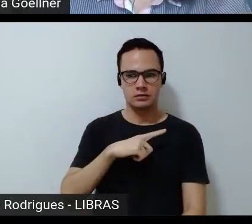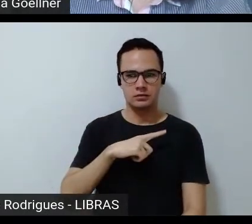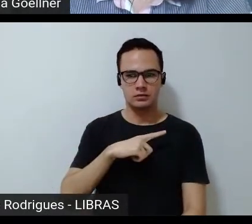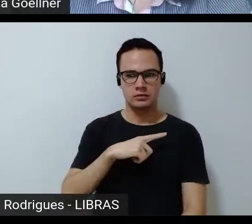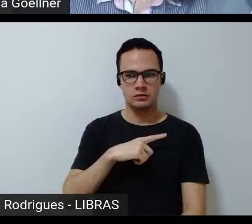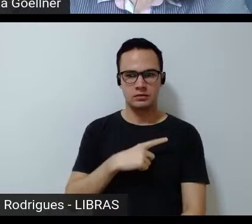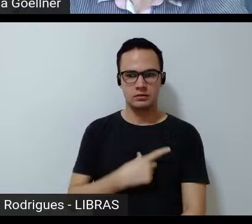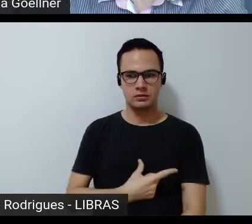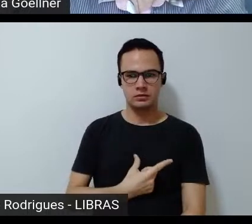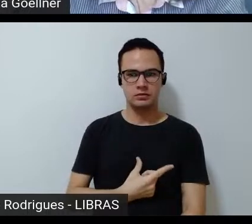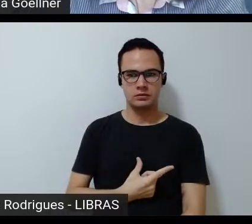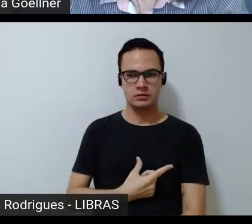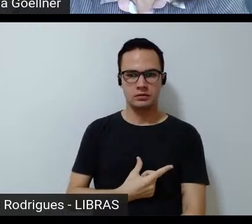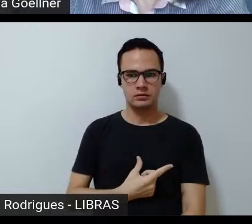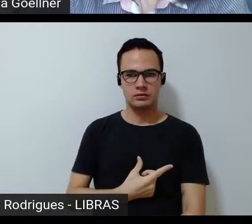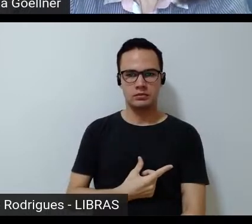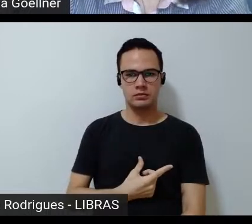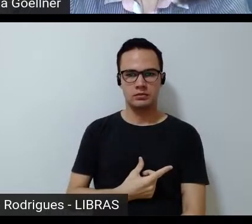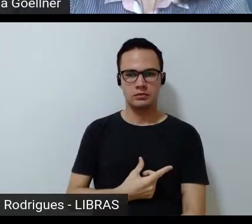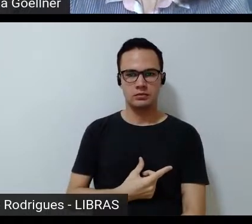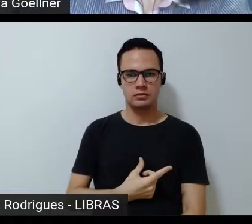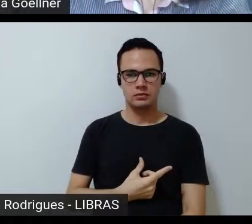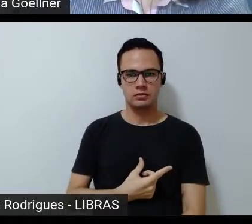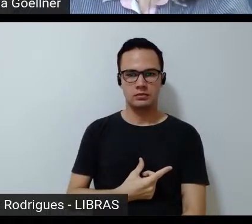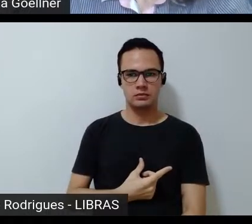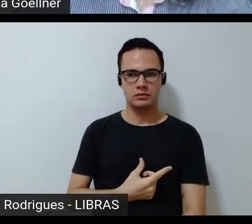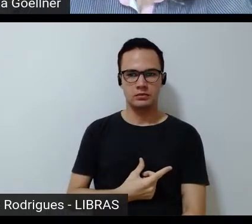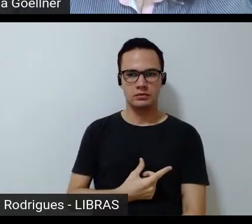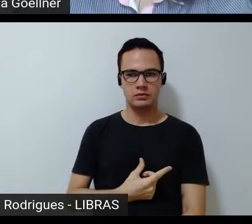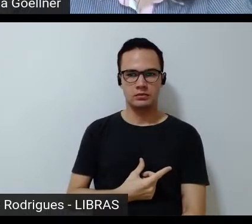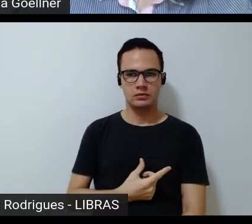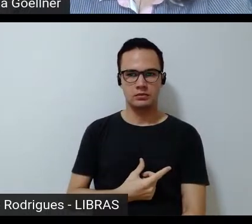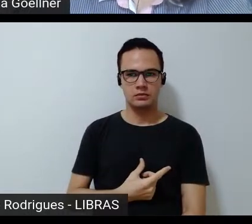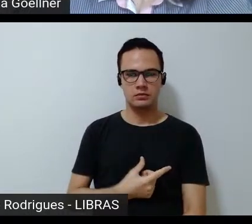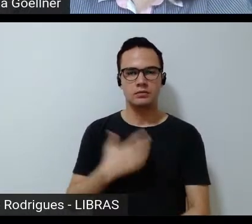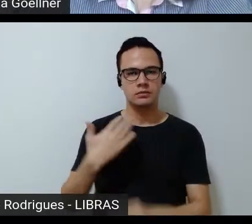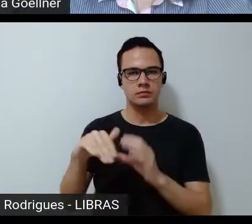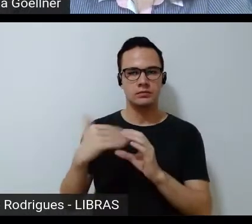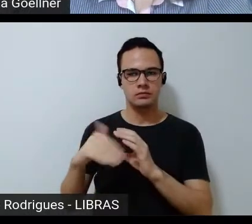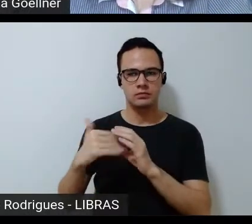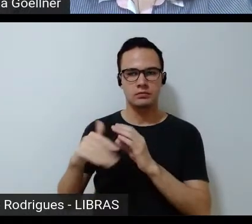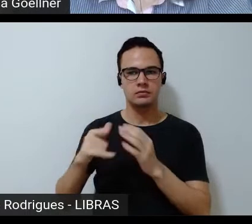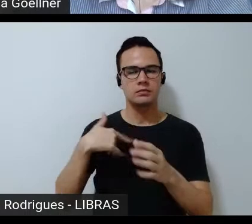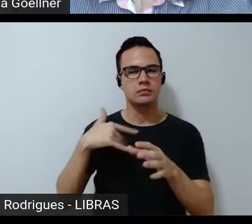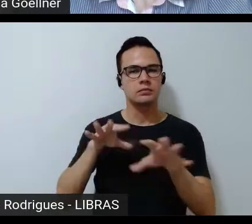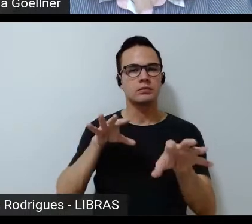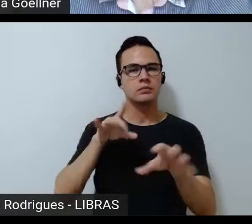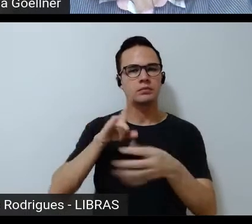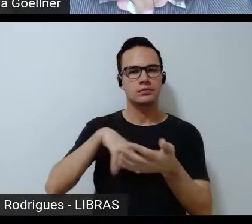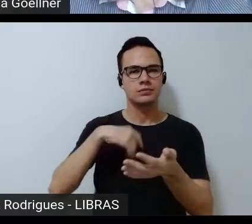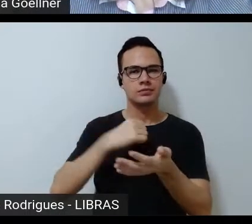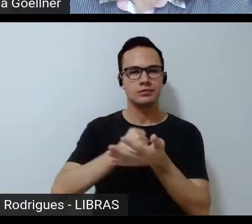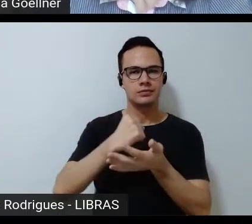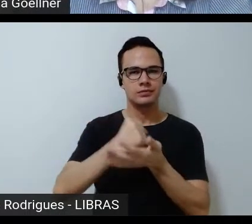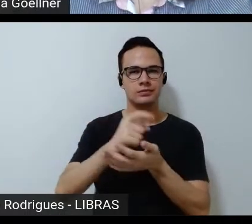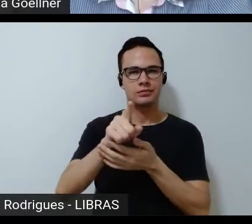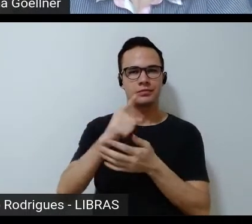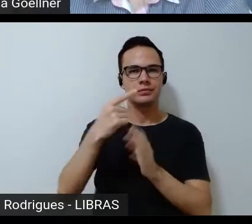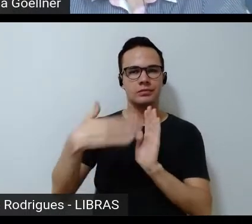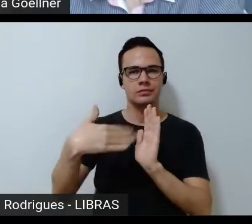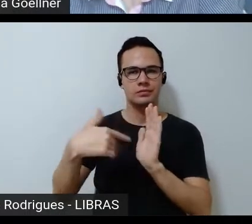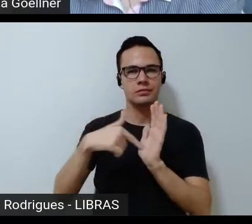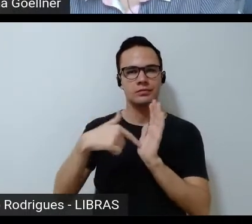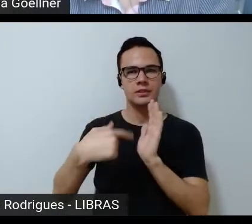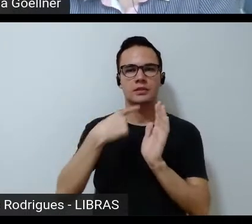e-mails etc e no contrato com a editora o